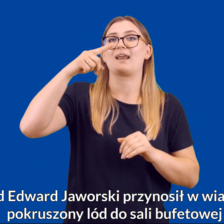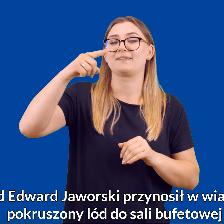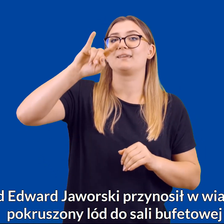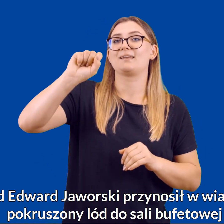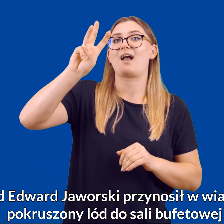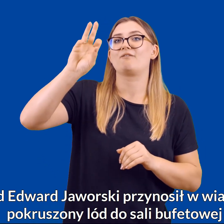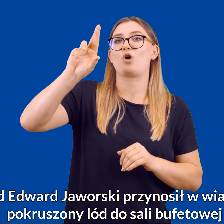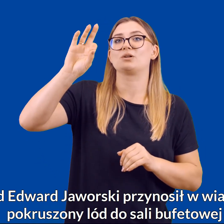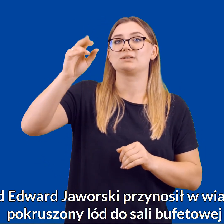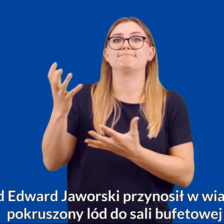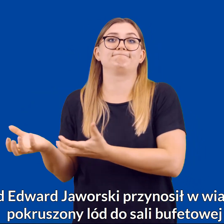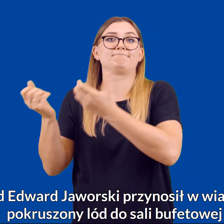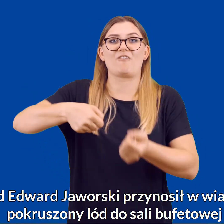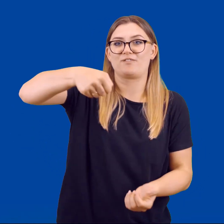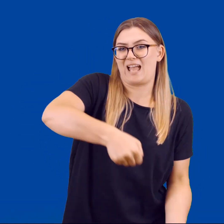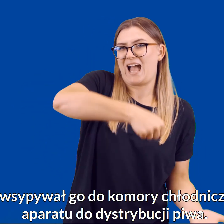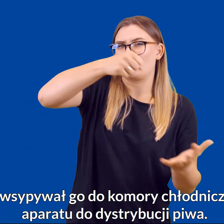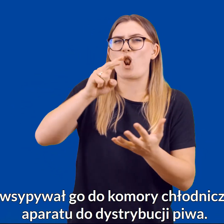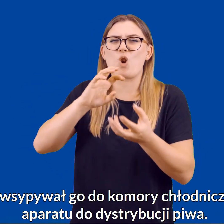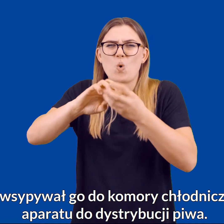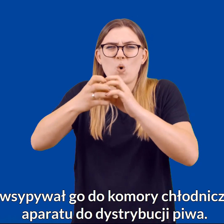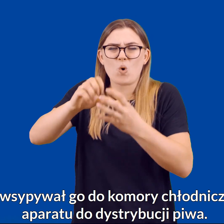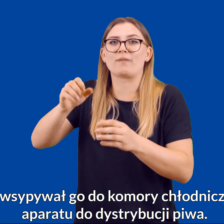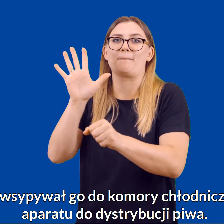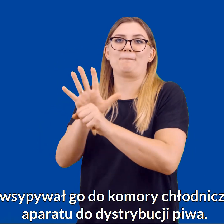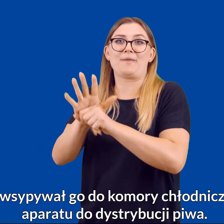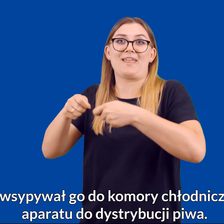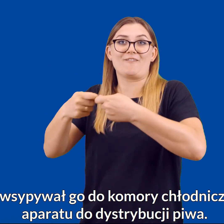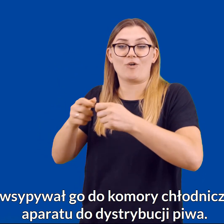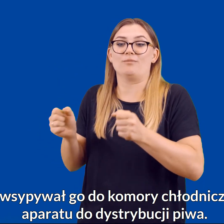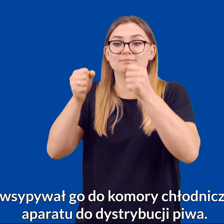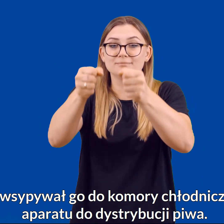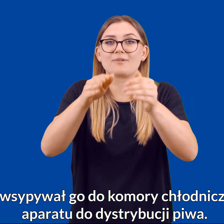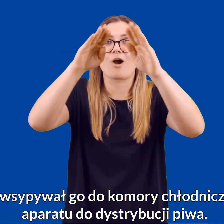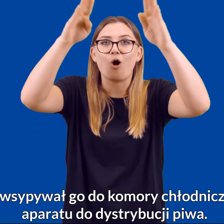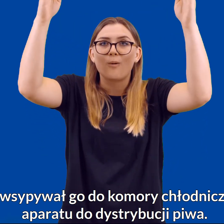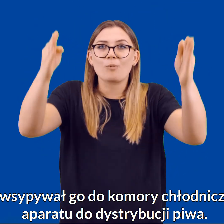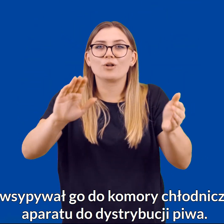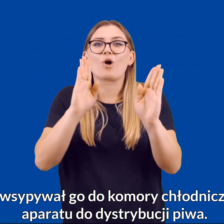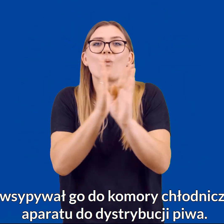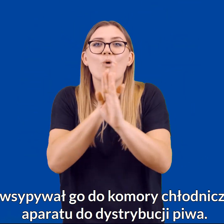pokruszony lód do sali bufetowej i wsypywał go do komory chłodniczej aparatu do dystrybucji piwa.